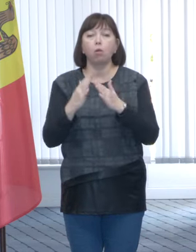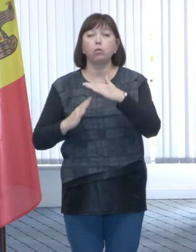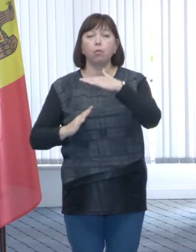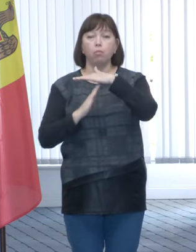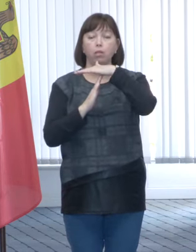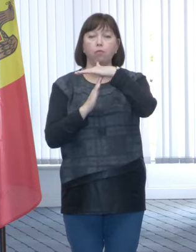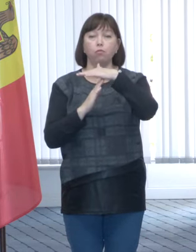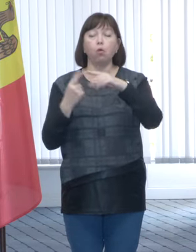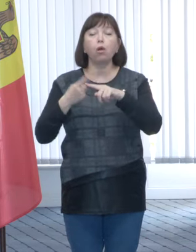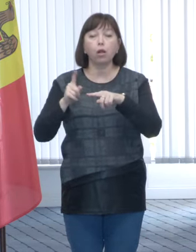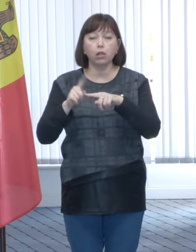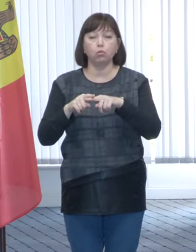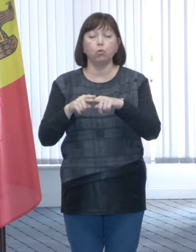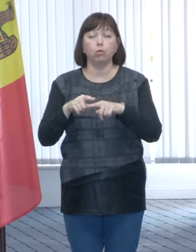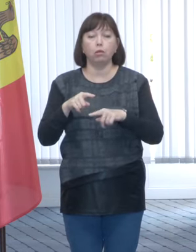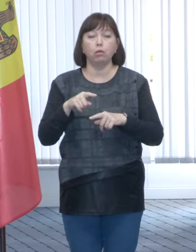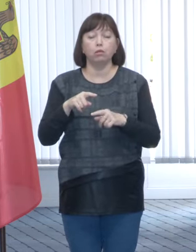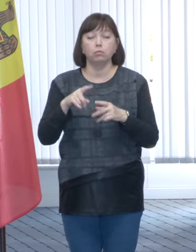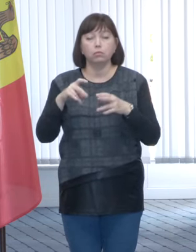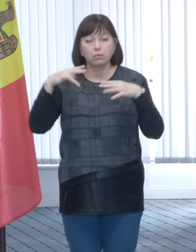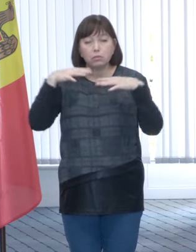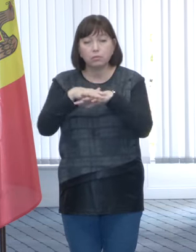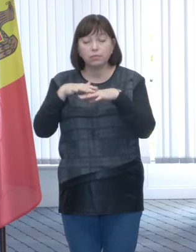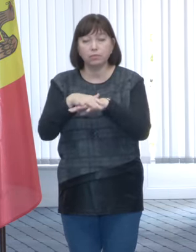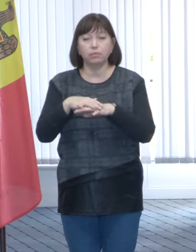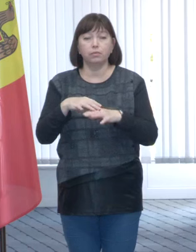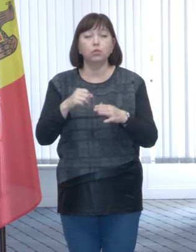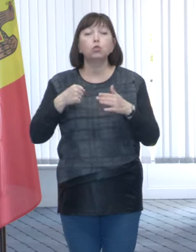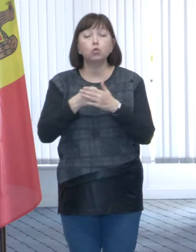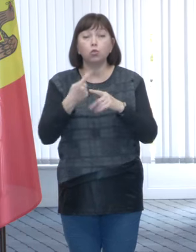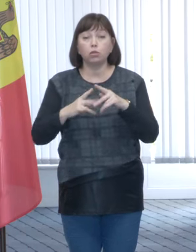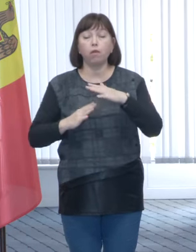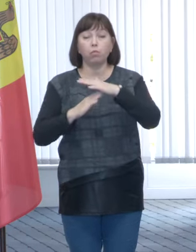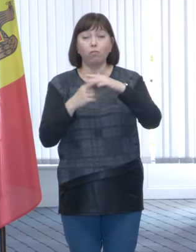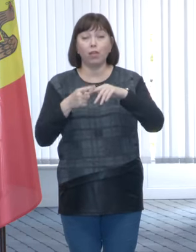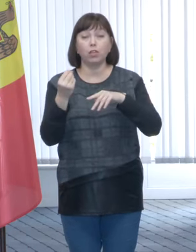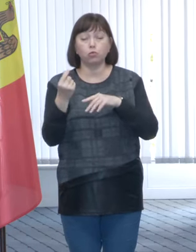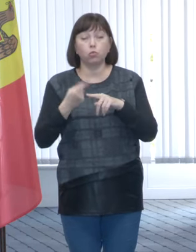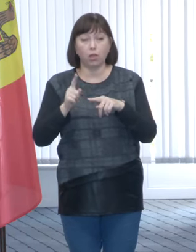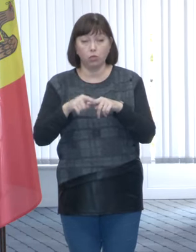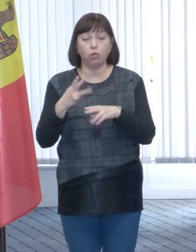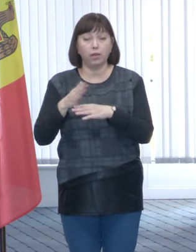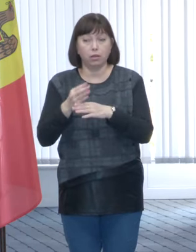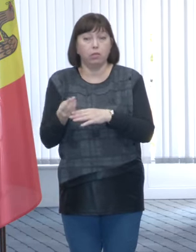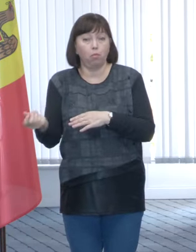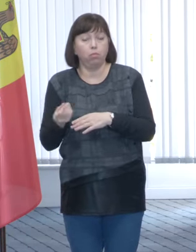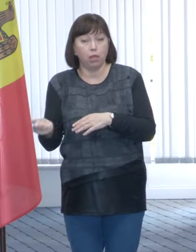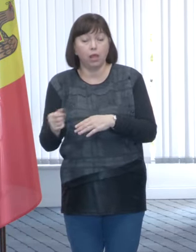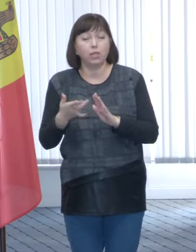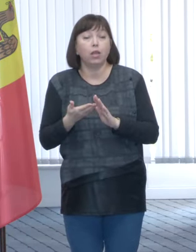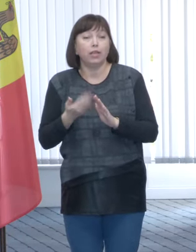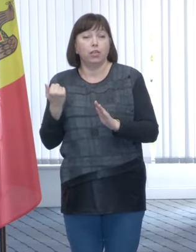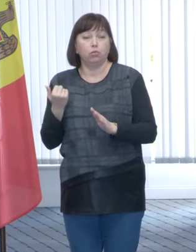care e impactul acestei analize. Până într-un anumit plafon această sumă care e creditul plătit de om se